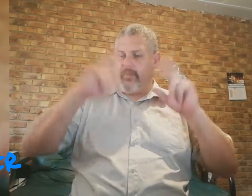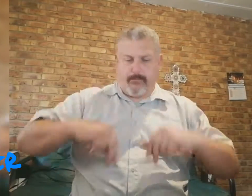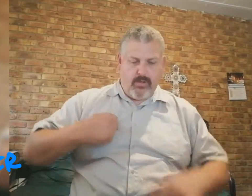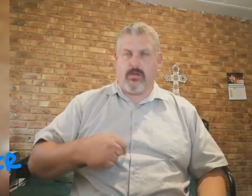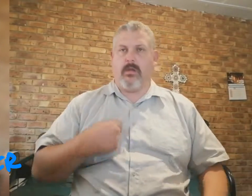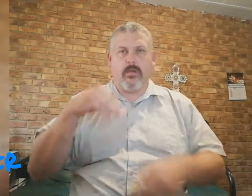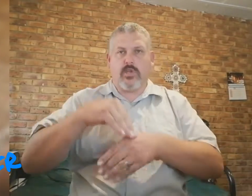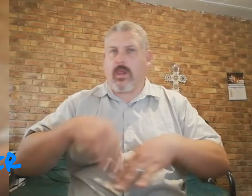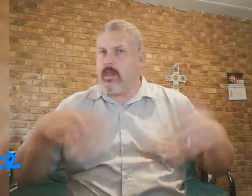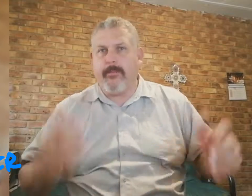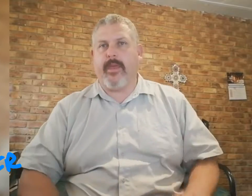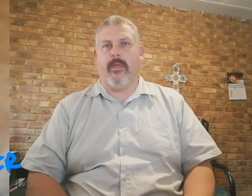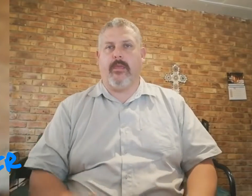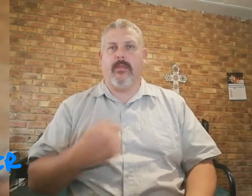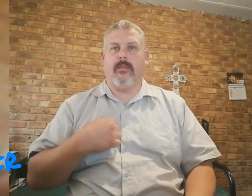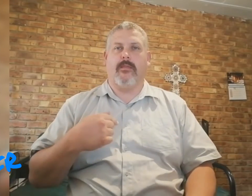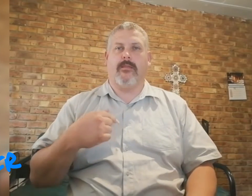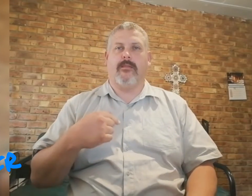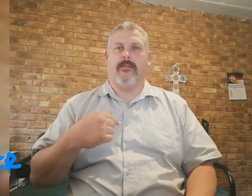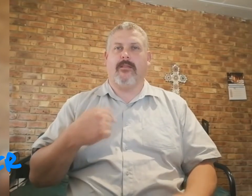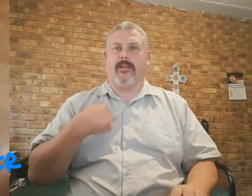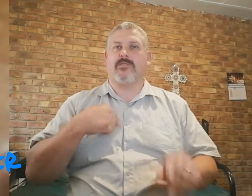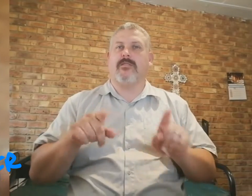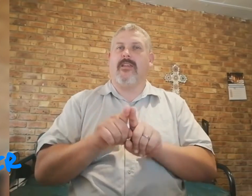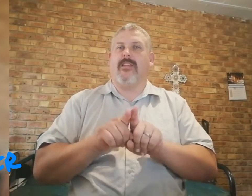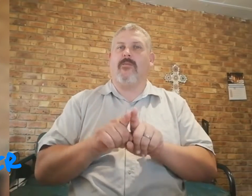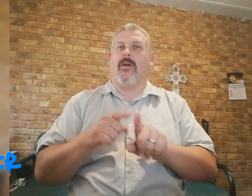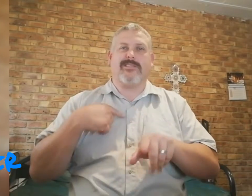vip, so ek al nie meer nie, ja,